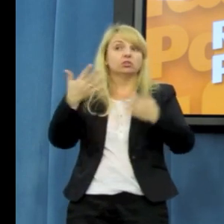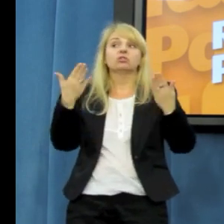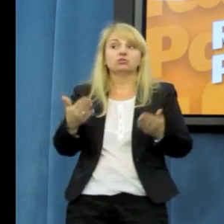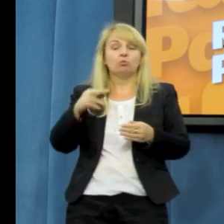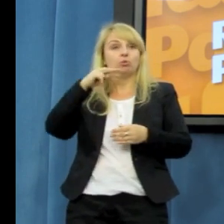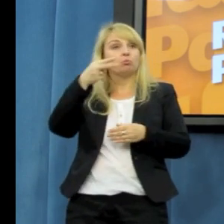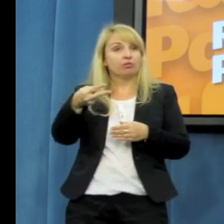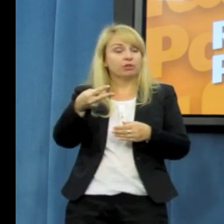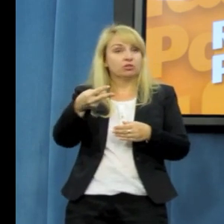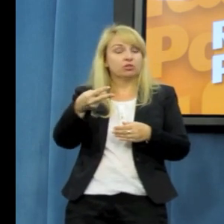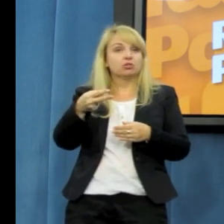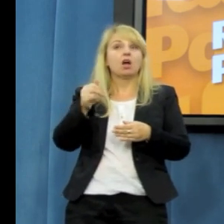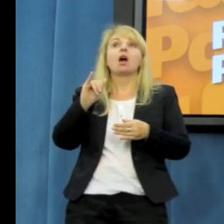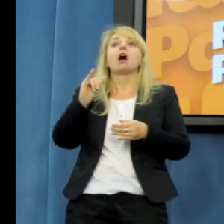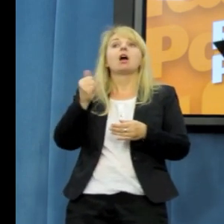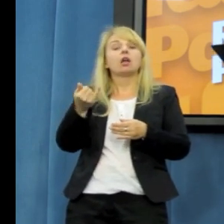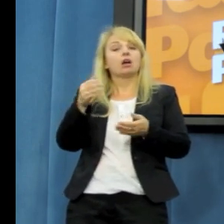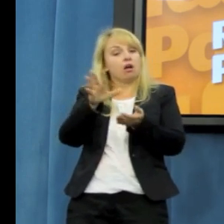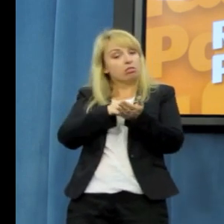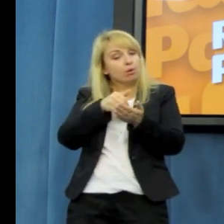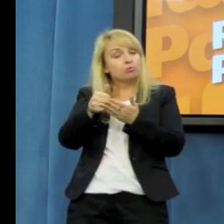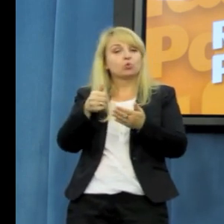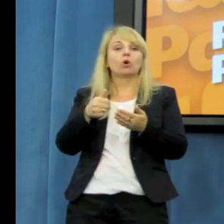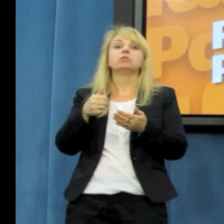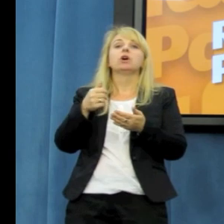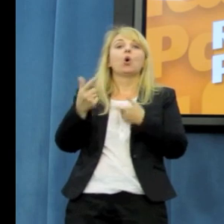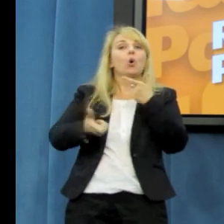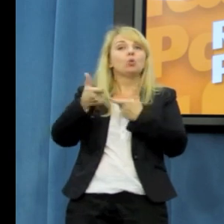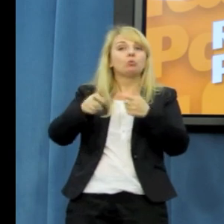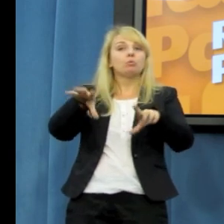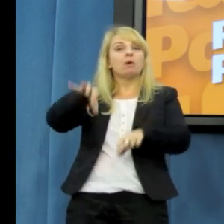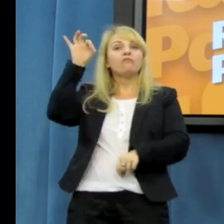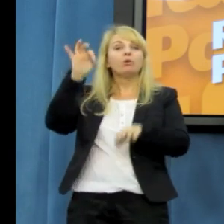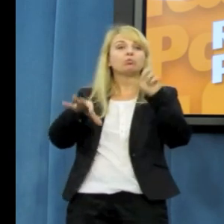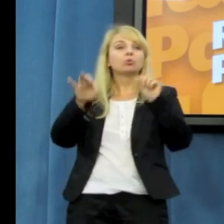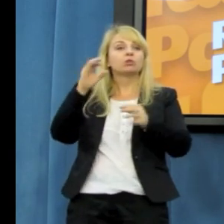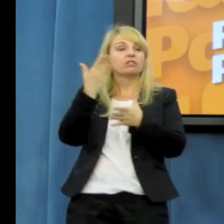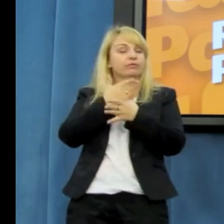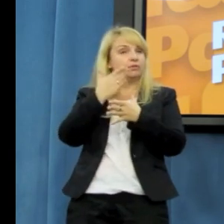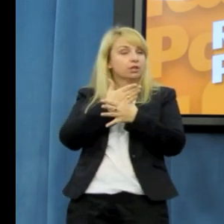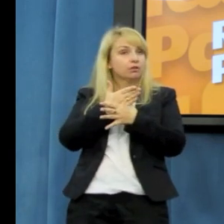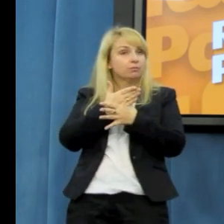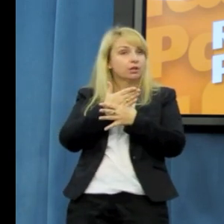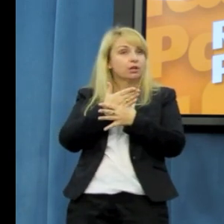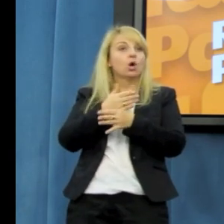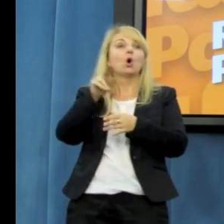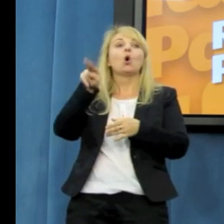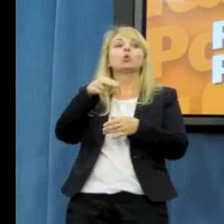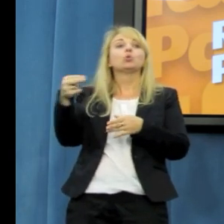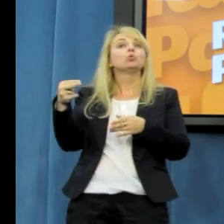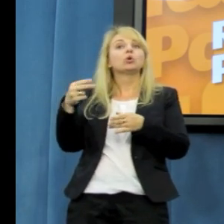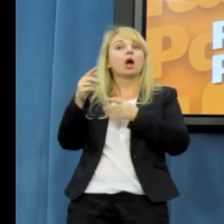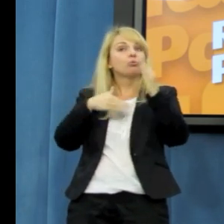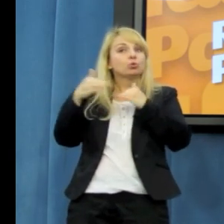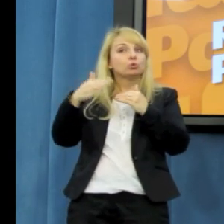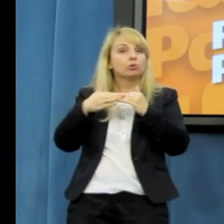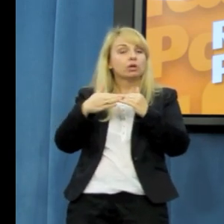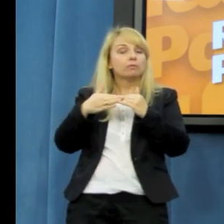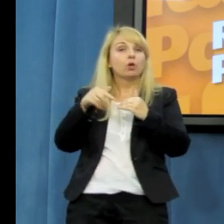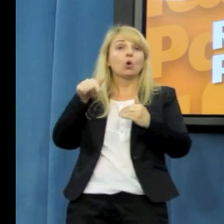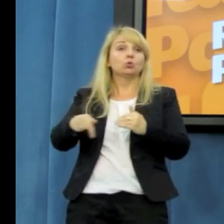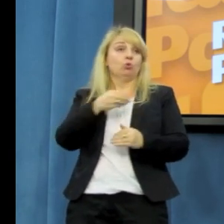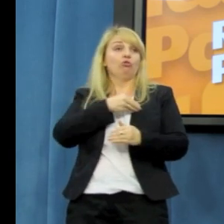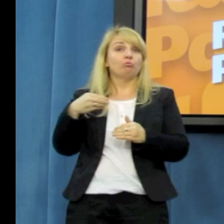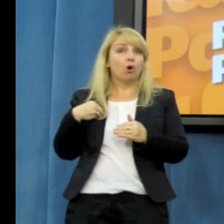kryteriach doboru firmy. W Polsce obowiązuje takie prawo, że wybieramy najtańszą ofertę i to jest